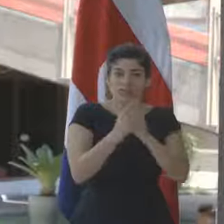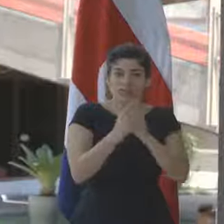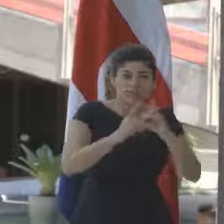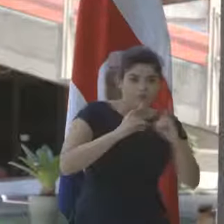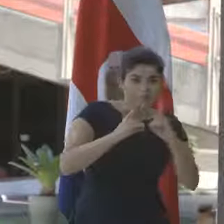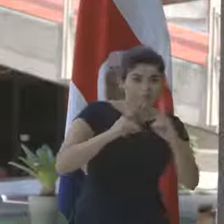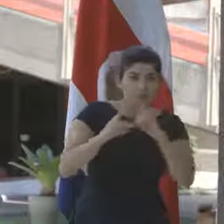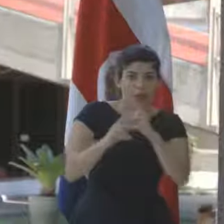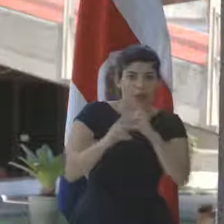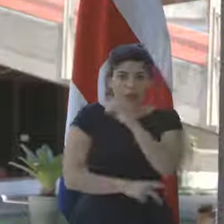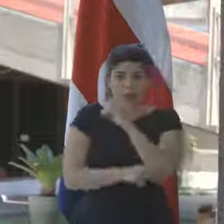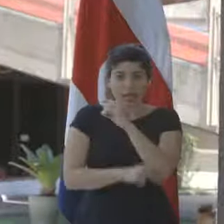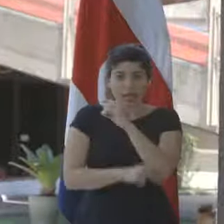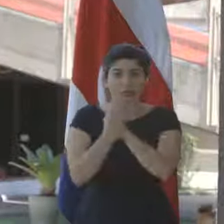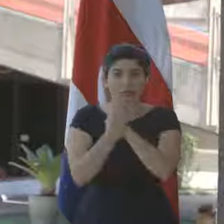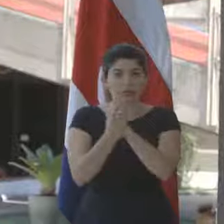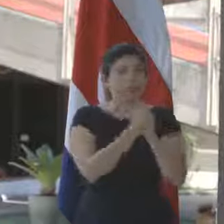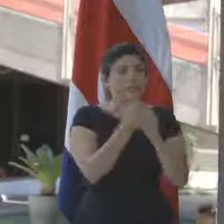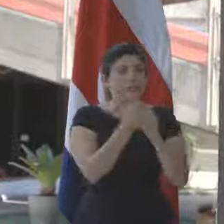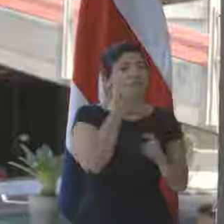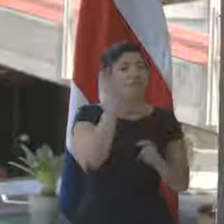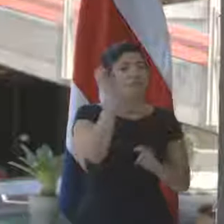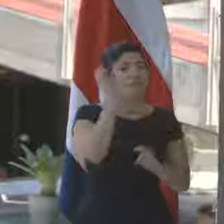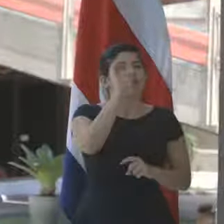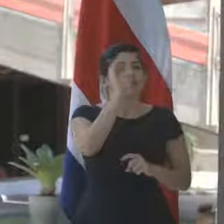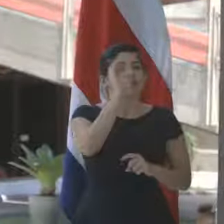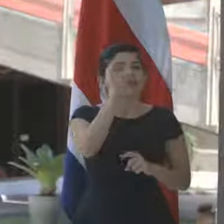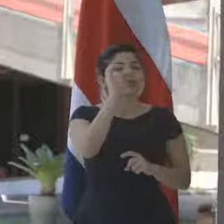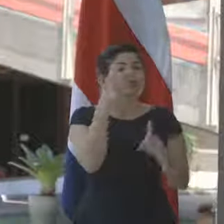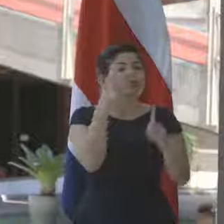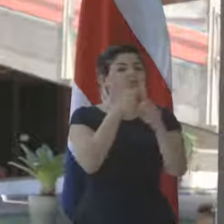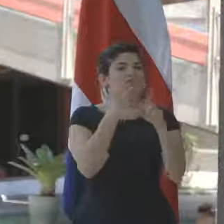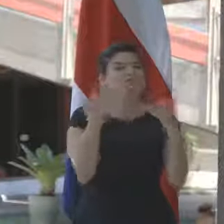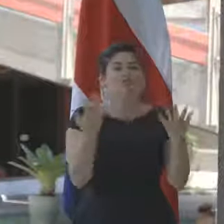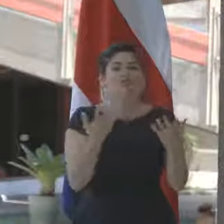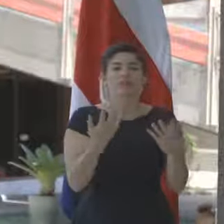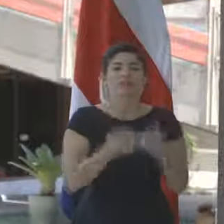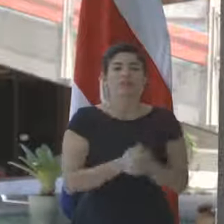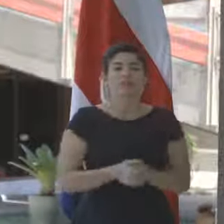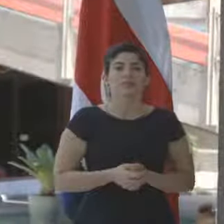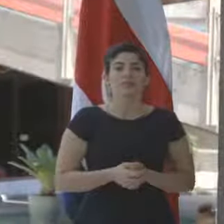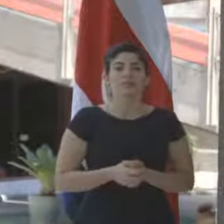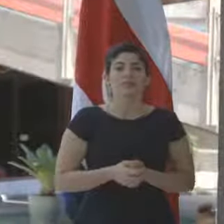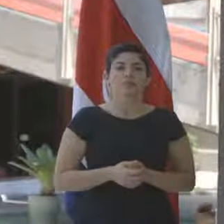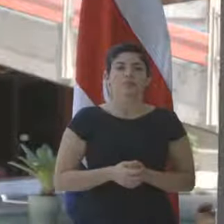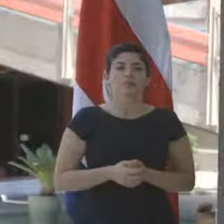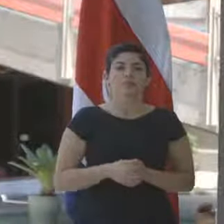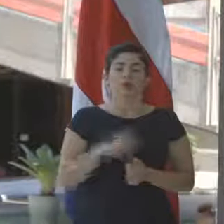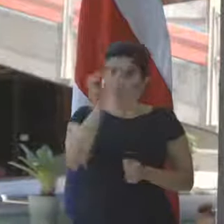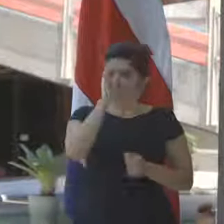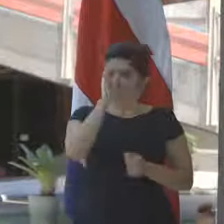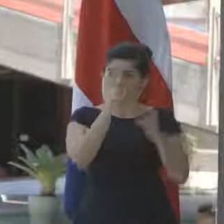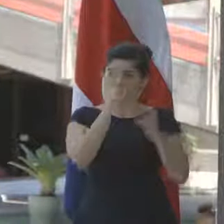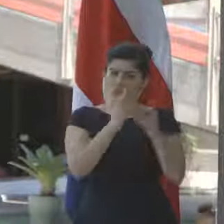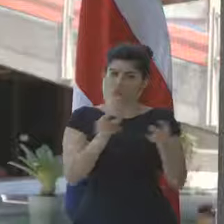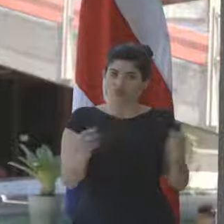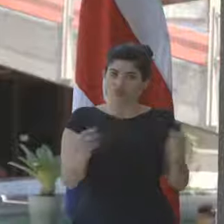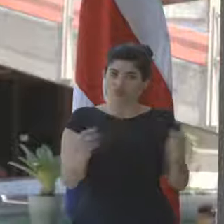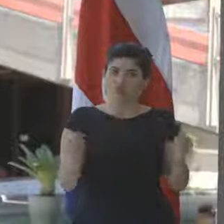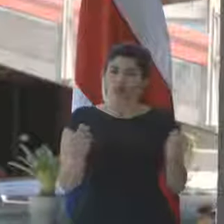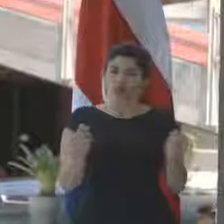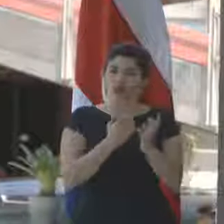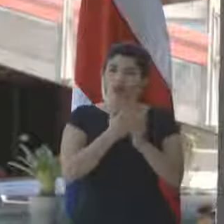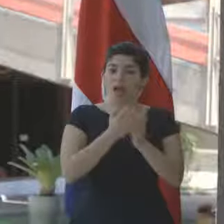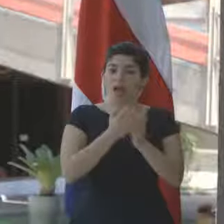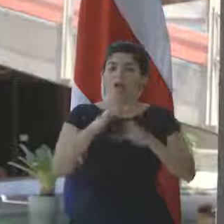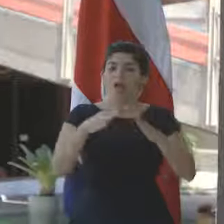entre naciones, y siempre apelando a una resolución vía el